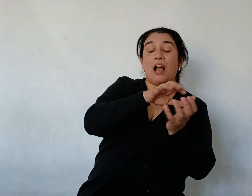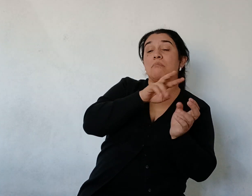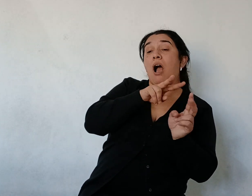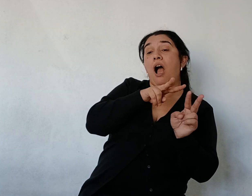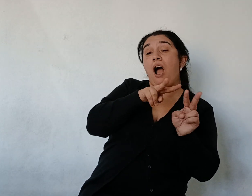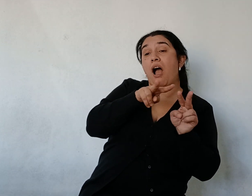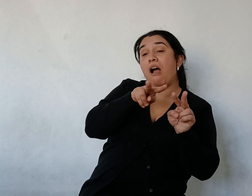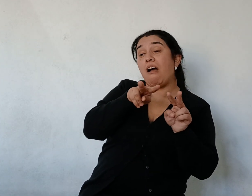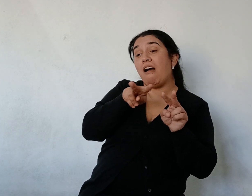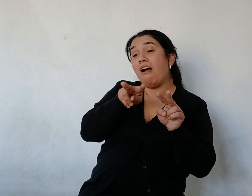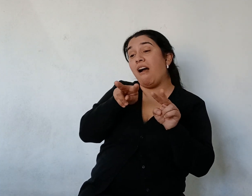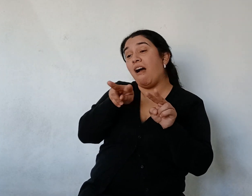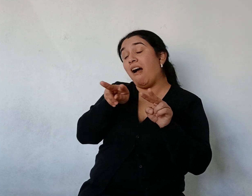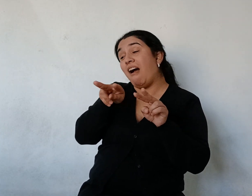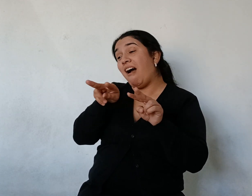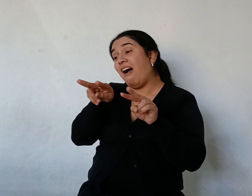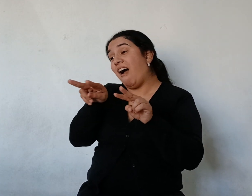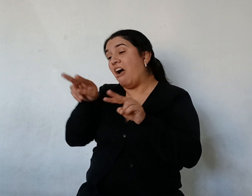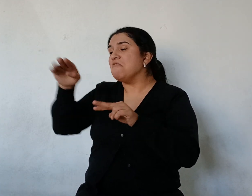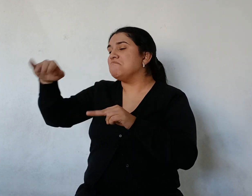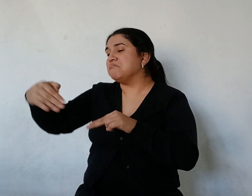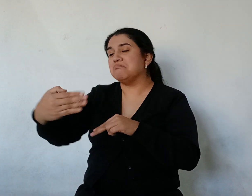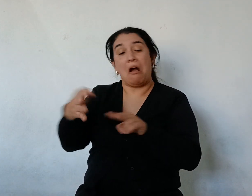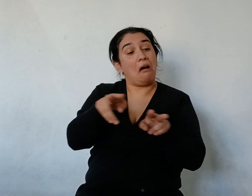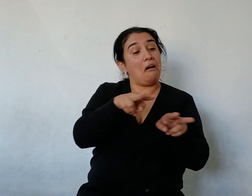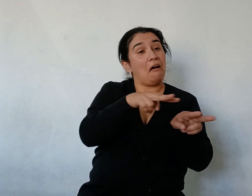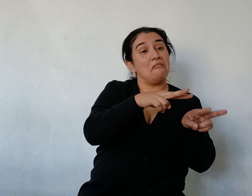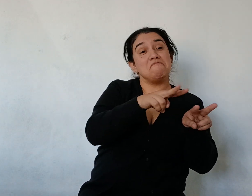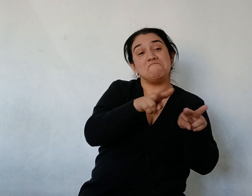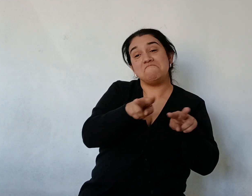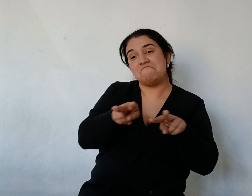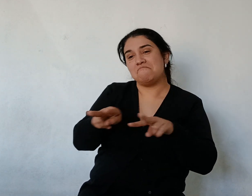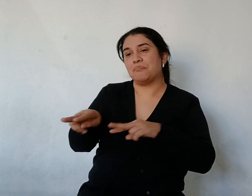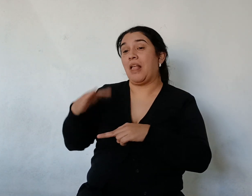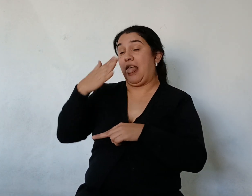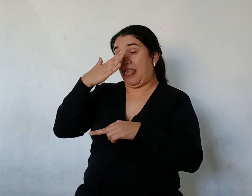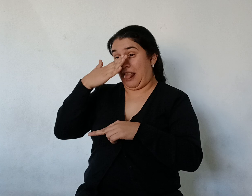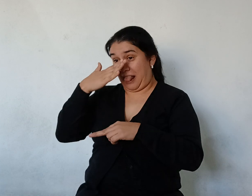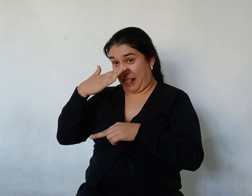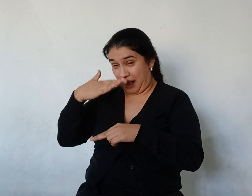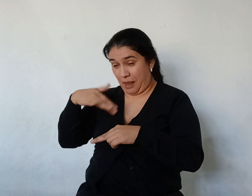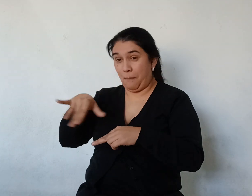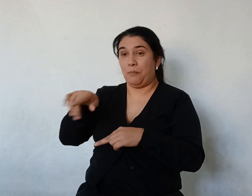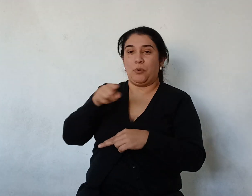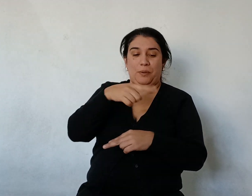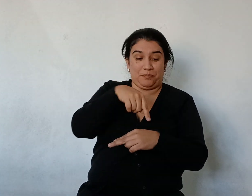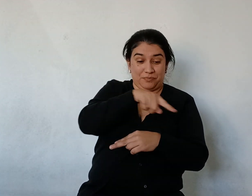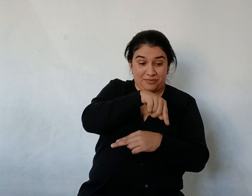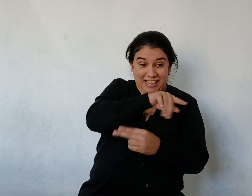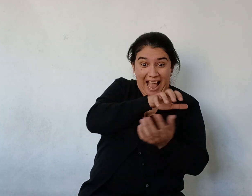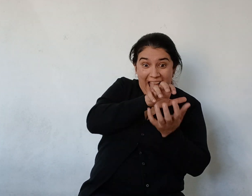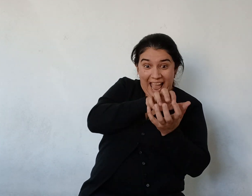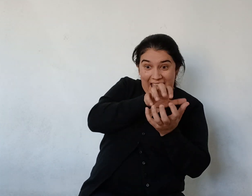Los yacarés Lo acompañaron Luego hasta su bruta Y le dieron las gracias Infinidad de veces